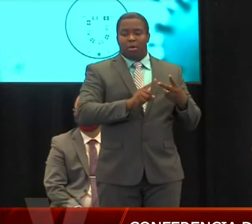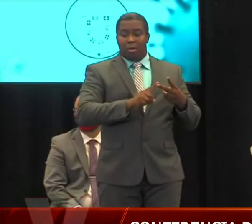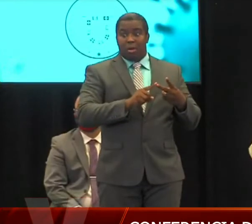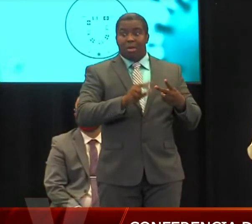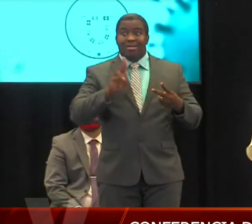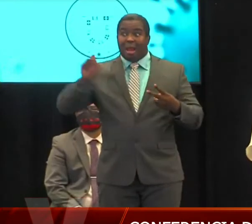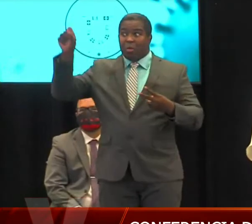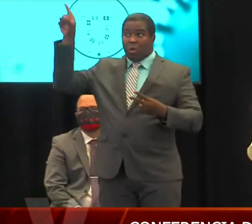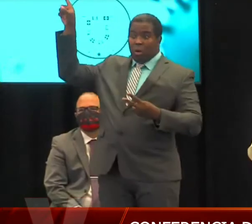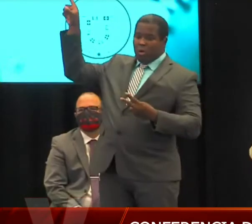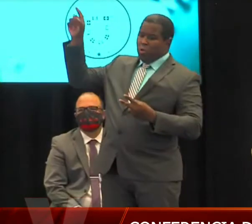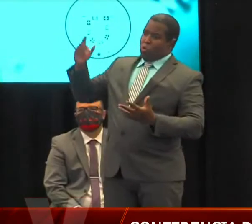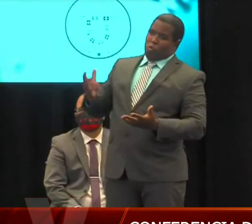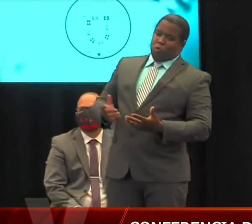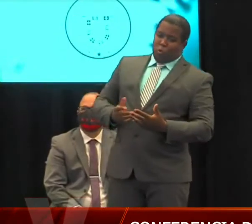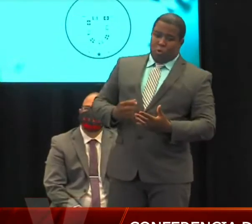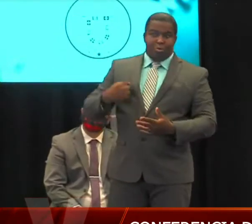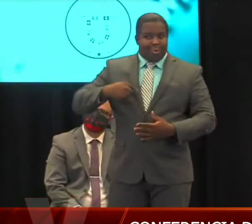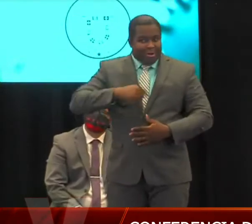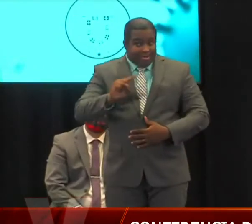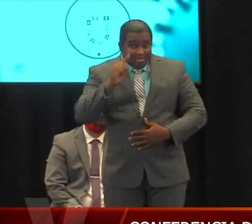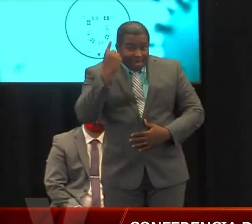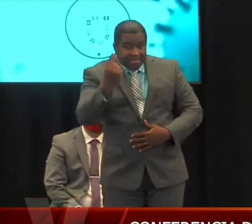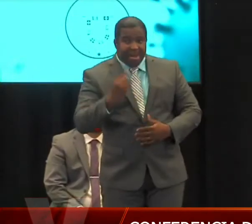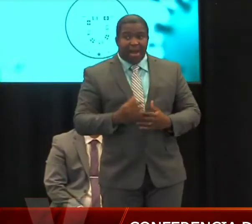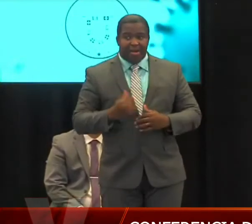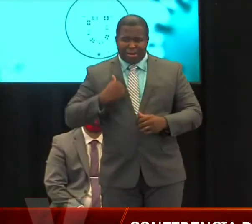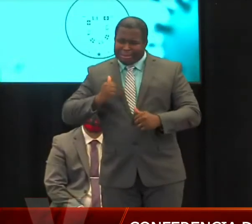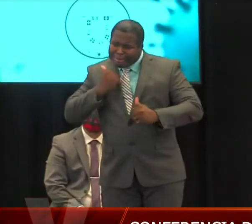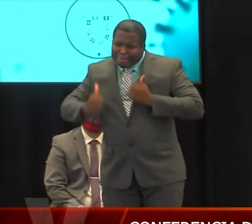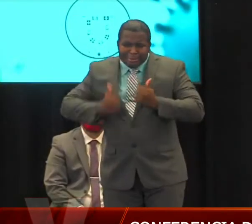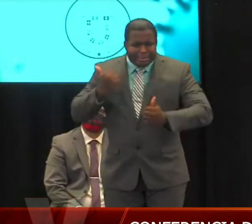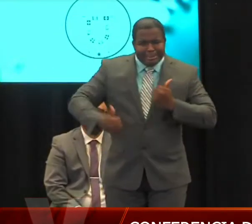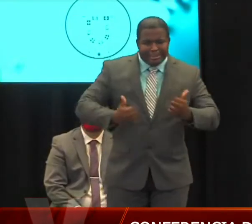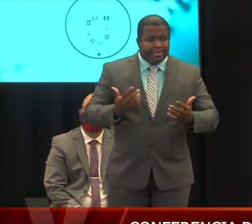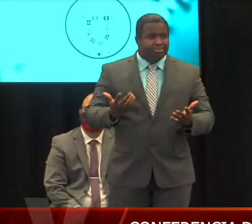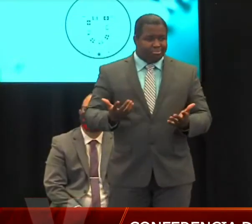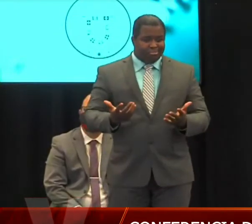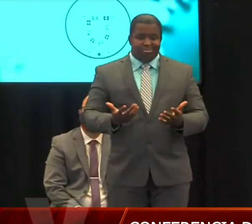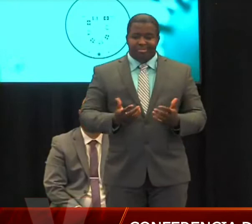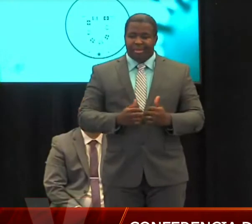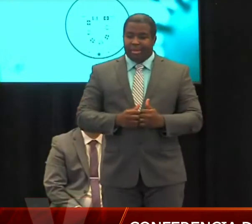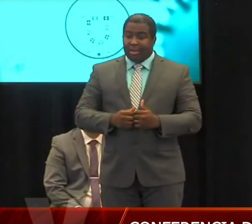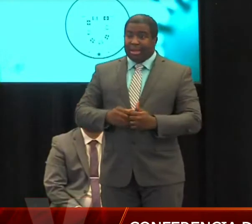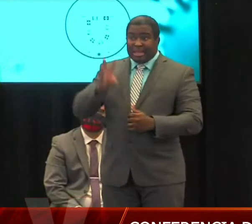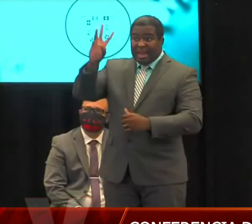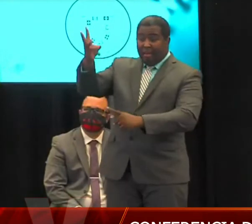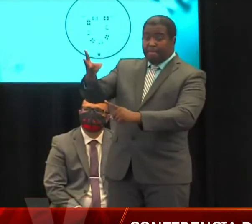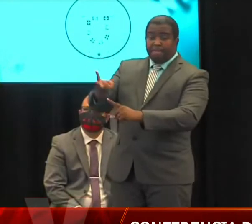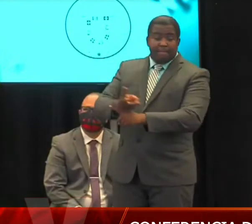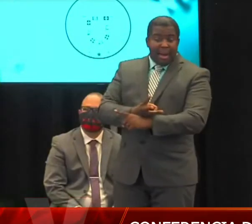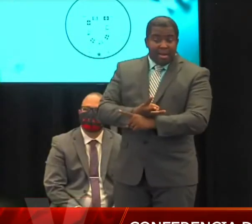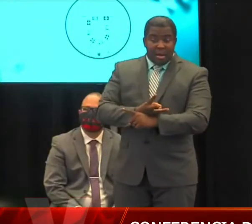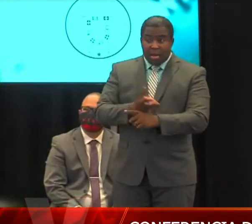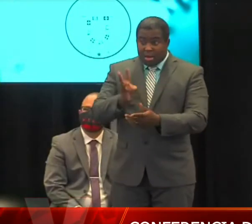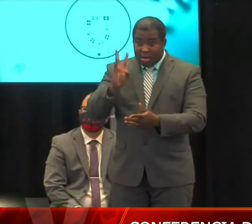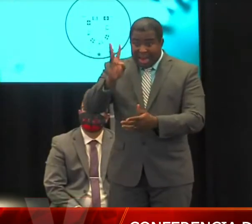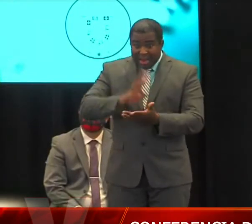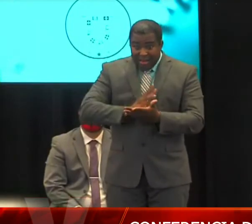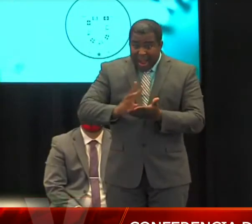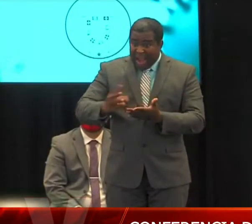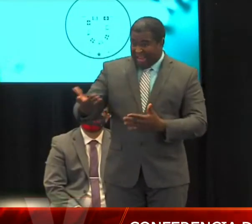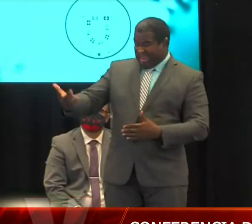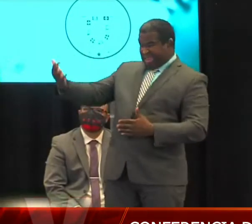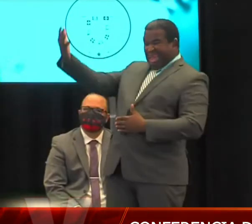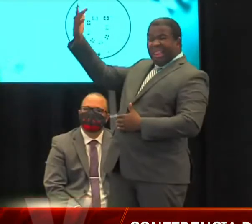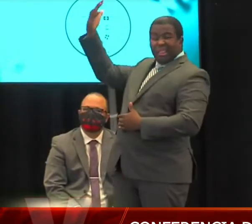logística para la bucanación de Puerto Rico, desde las pasadas seis semanas, con el Departamento de Salud y la Guardia Nacional. Así que estamos insertados